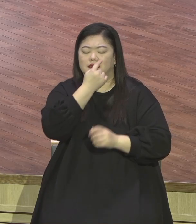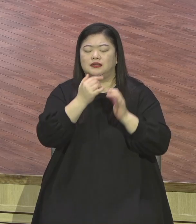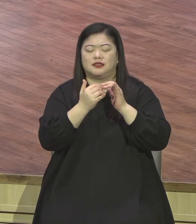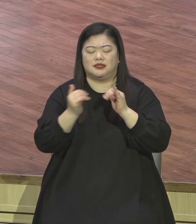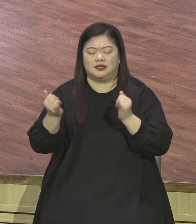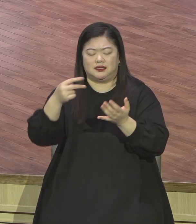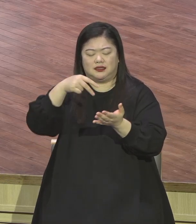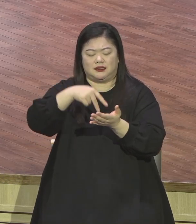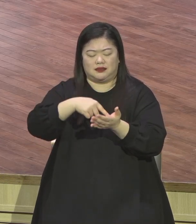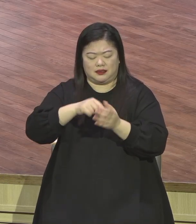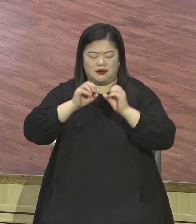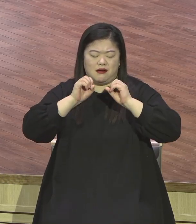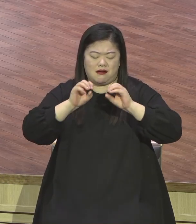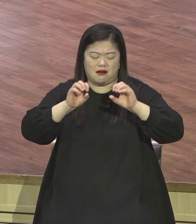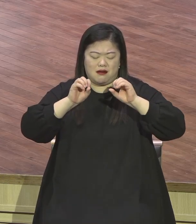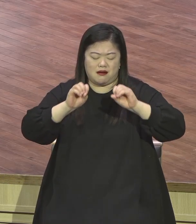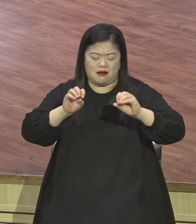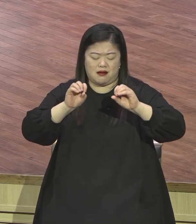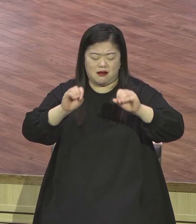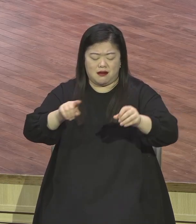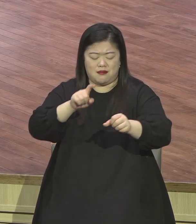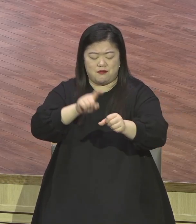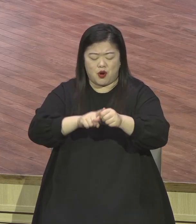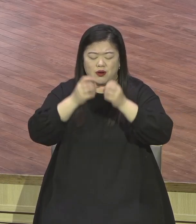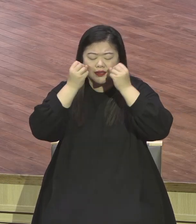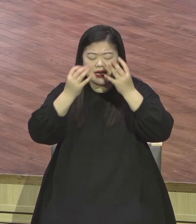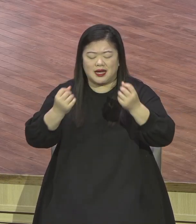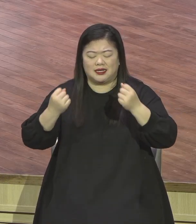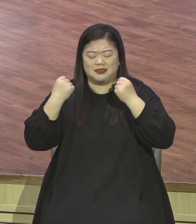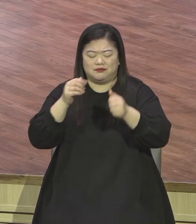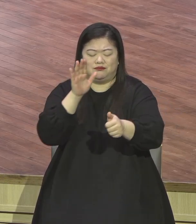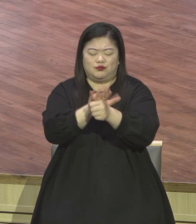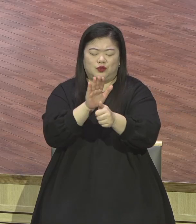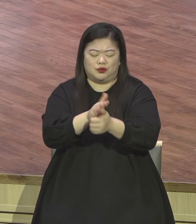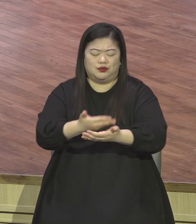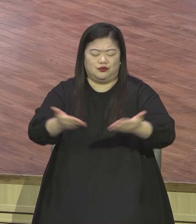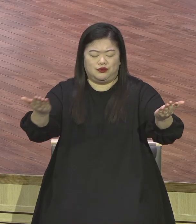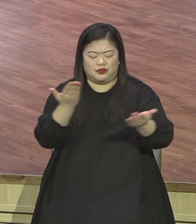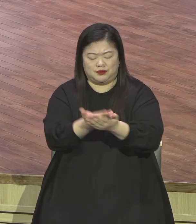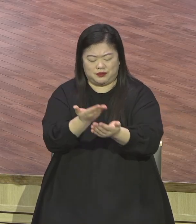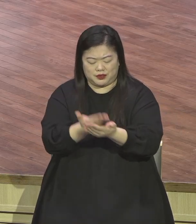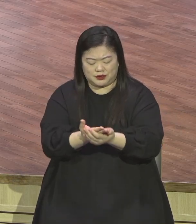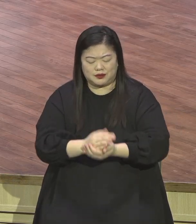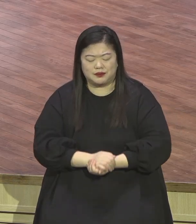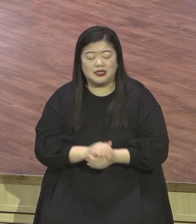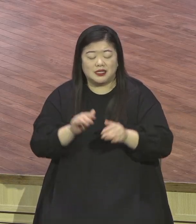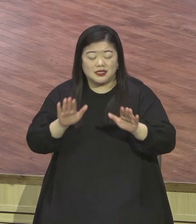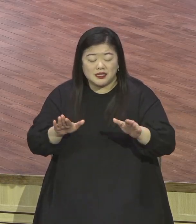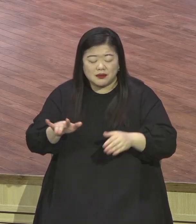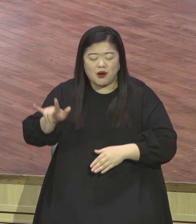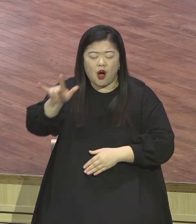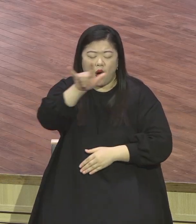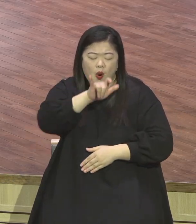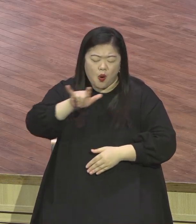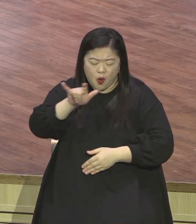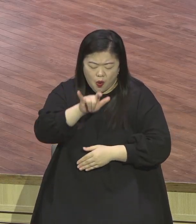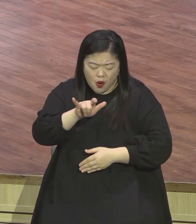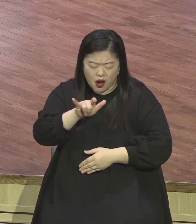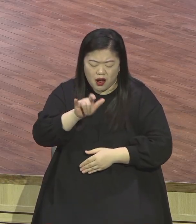새롭게 쉐임을 허락하여 주옵사사 코로나19 팬데믹으로 전국과 세계가 불안 염려